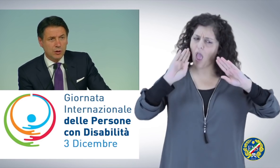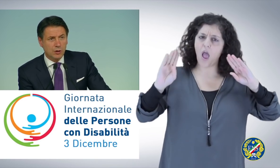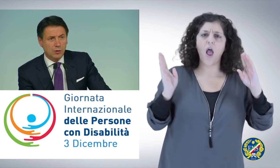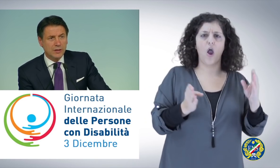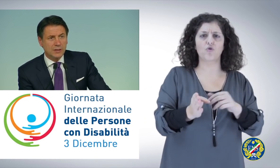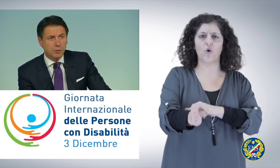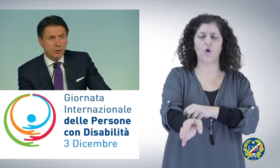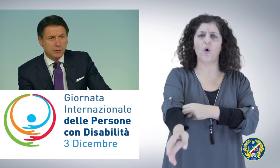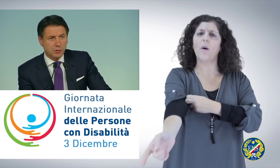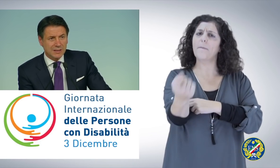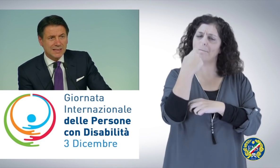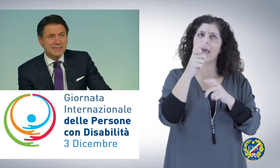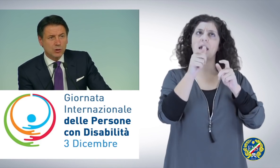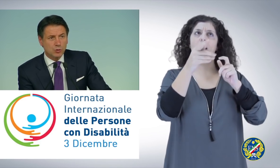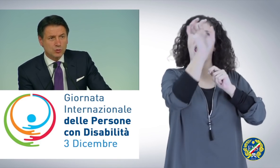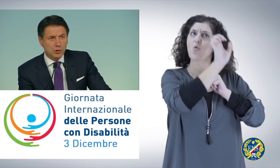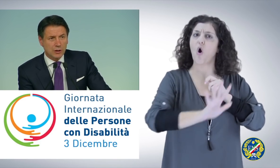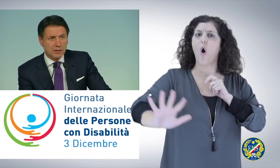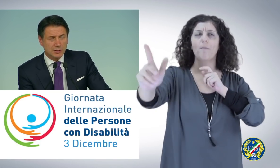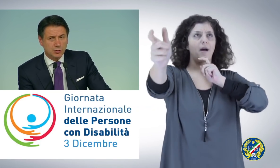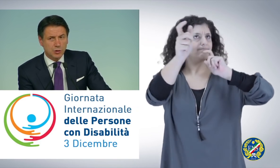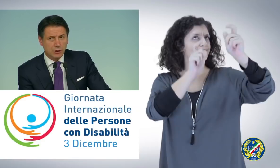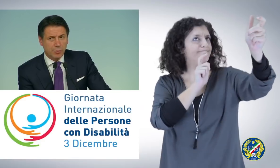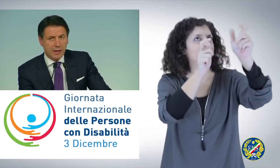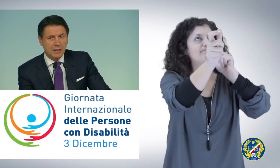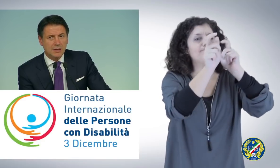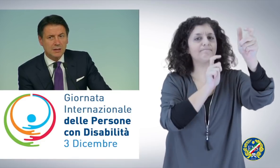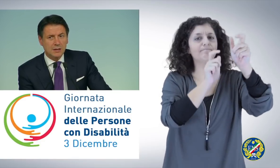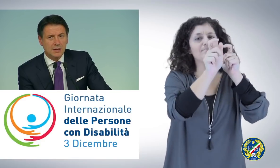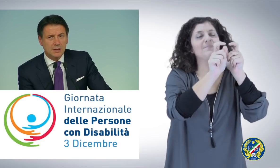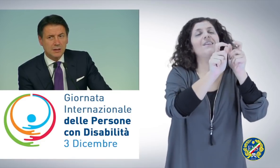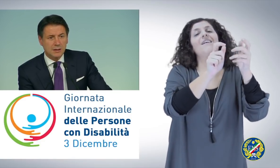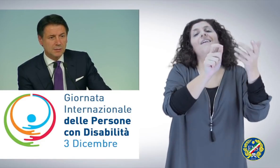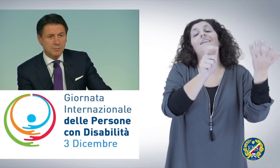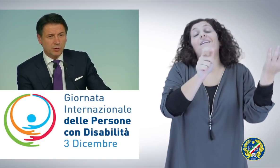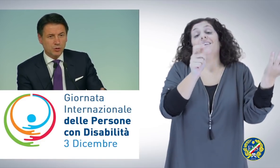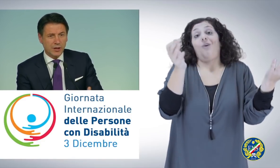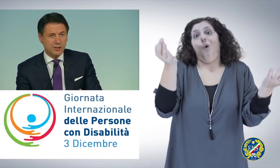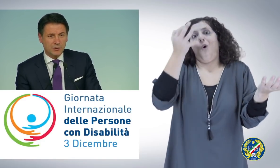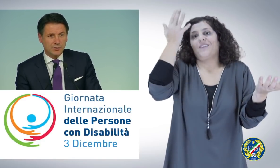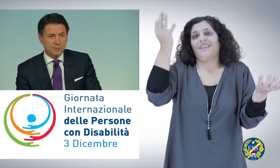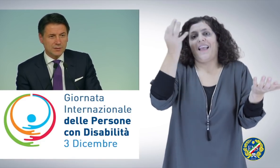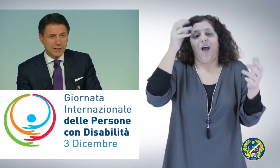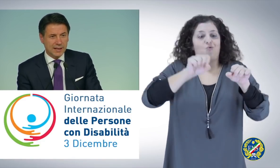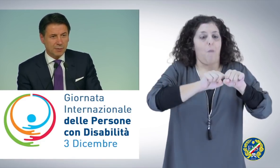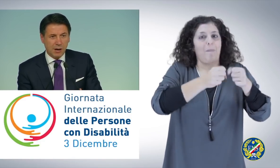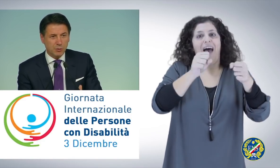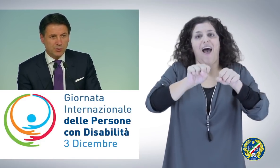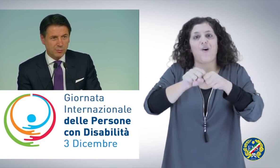per quanto riguarda l'interlocuzione con le istituzioni europee mi concedo delle pause